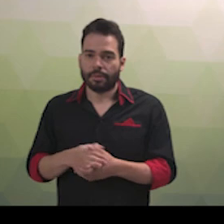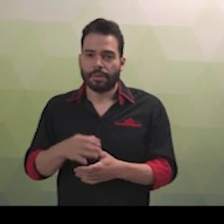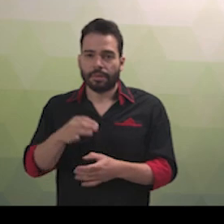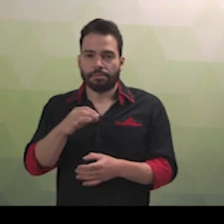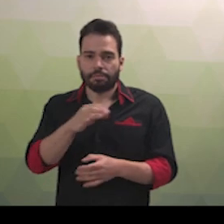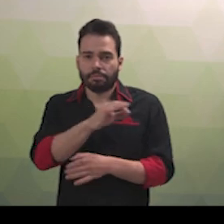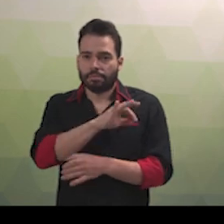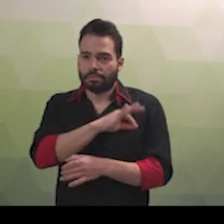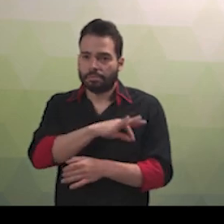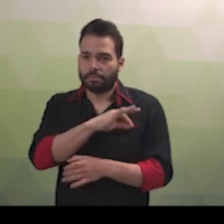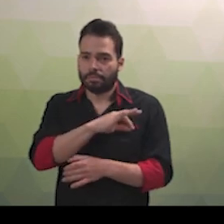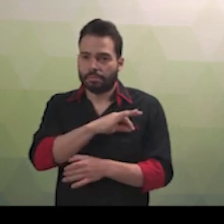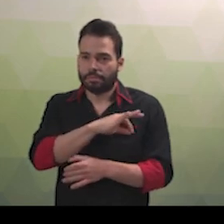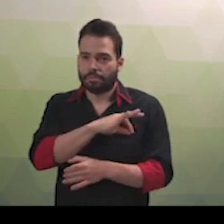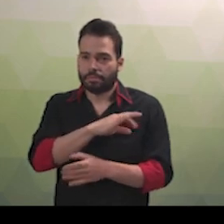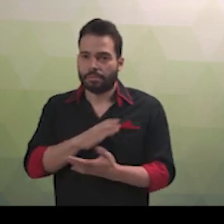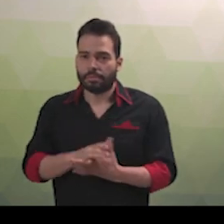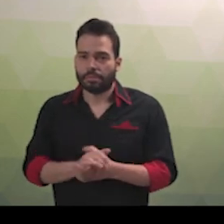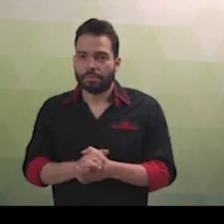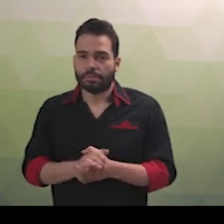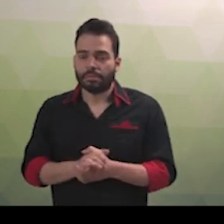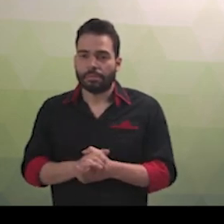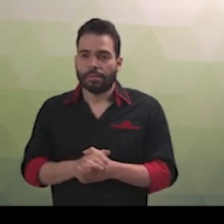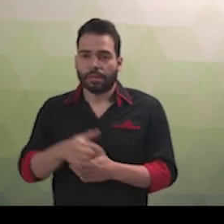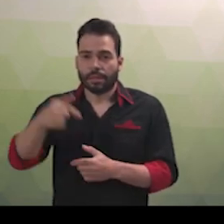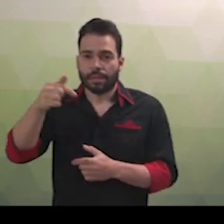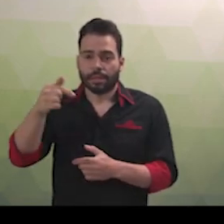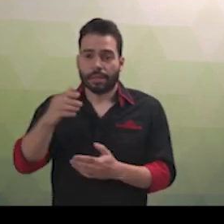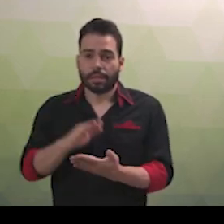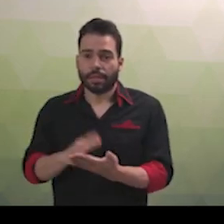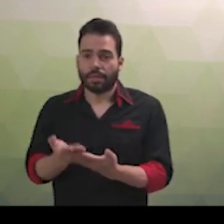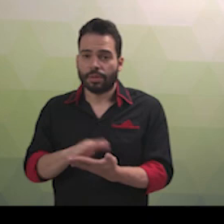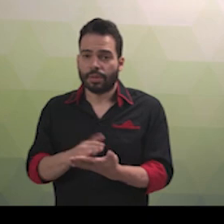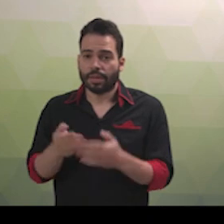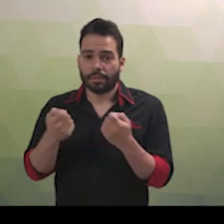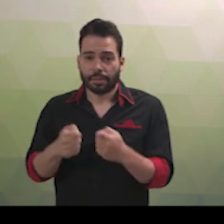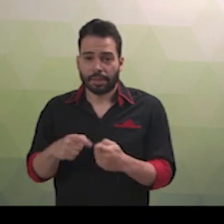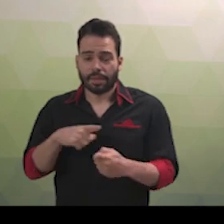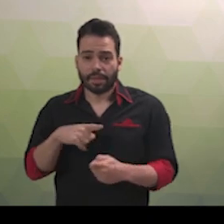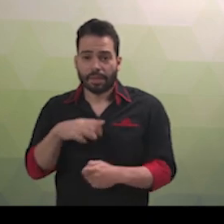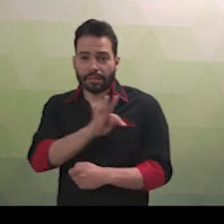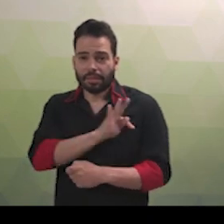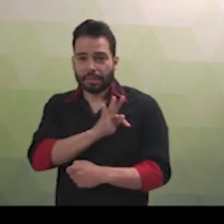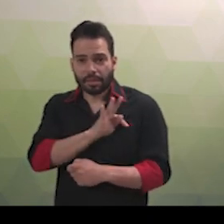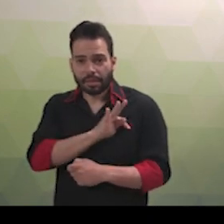pelos valores éticos a ela inerentes, pelo respeito à pessoa humana e à cultura do surdo e, em especial,